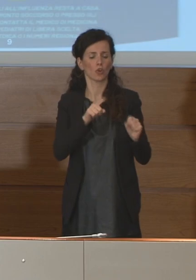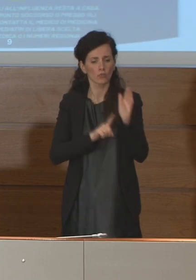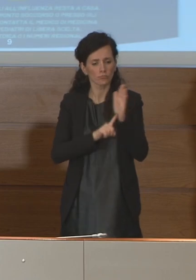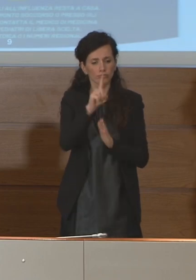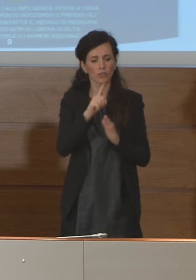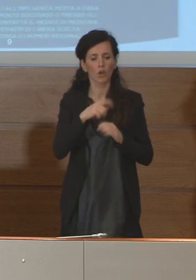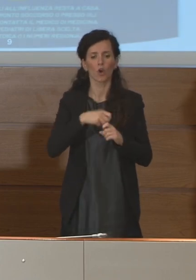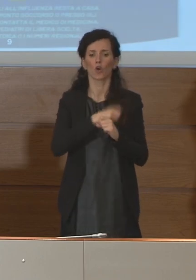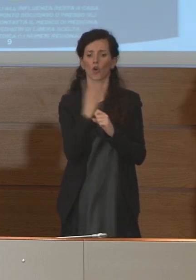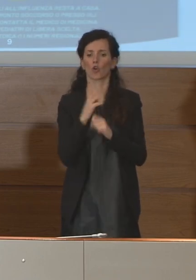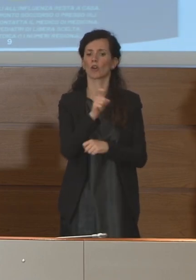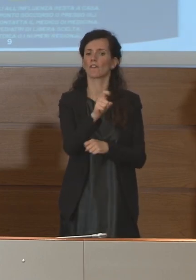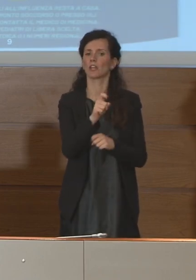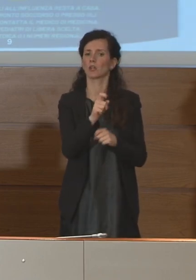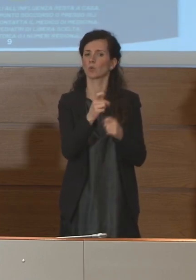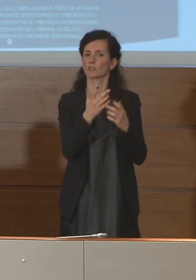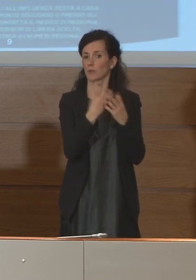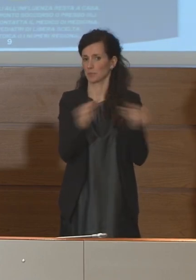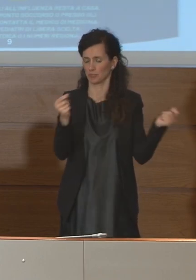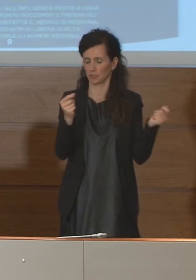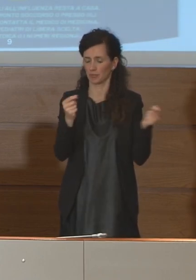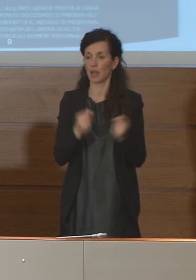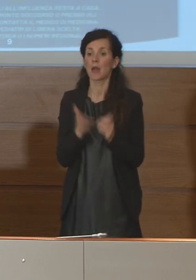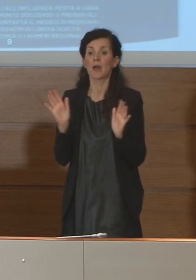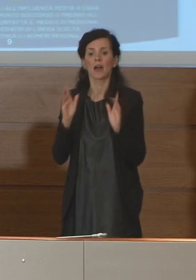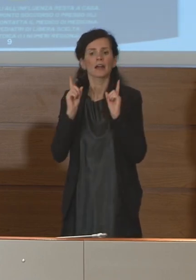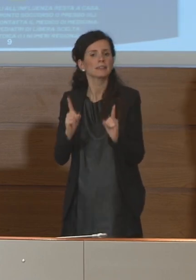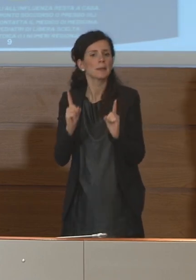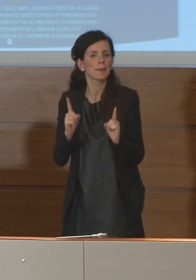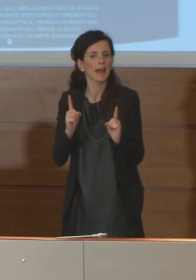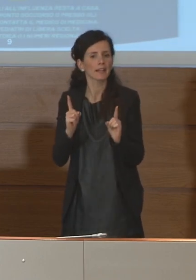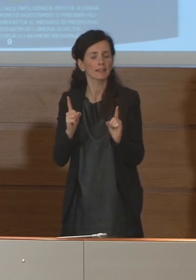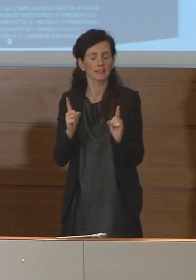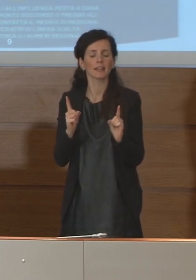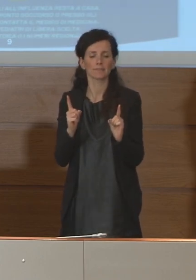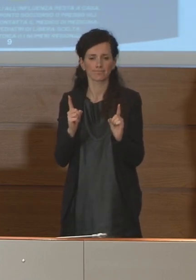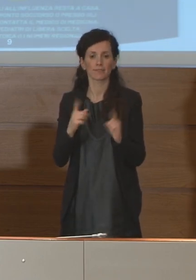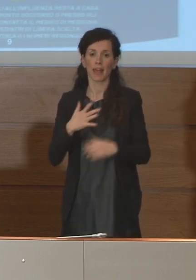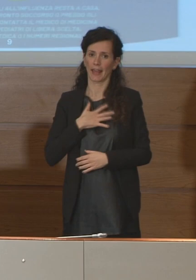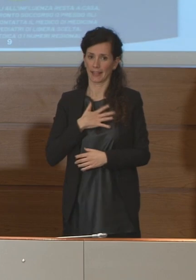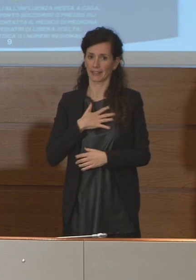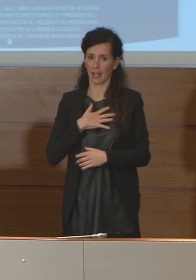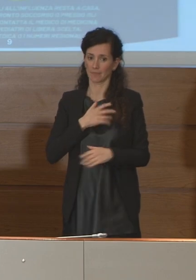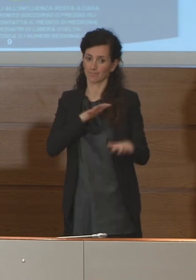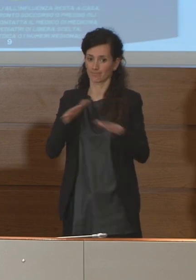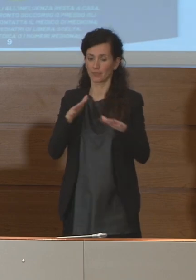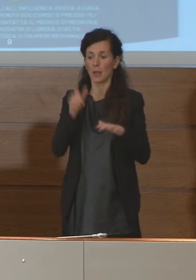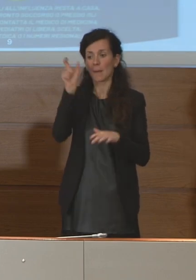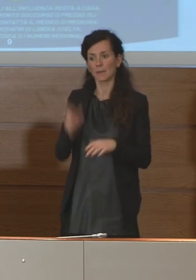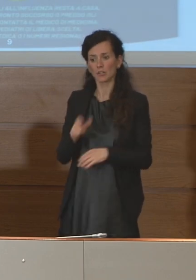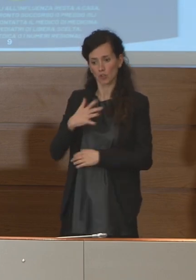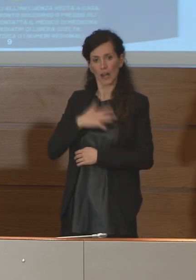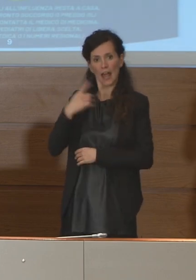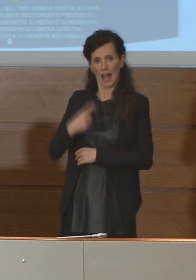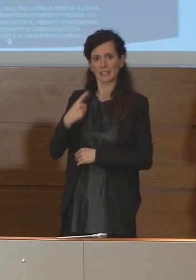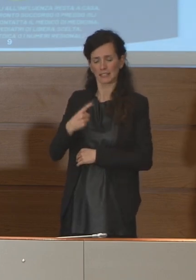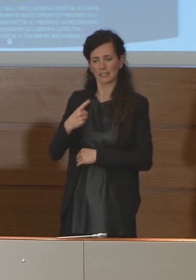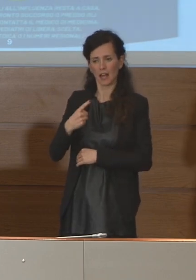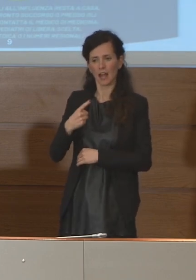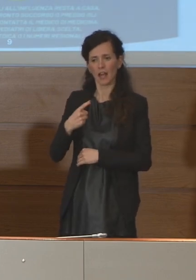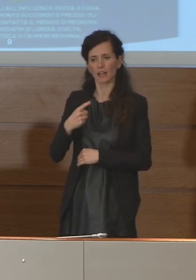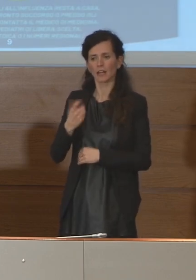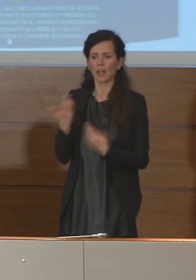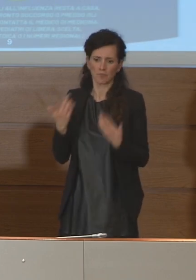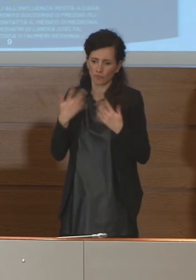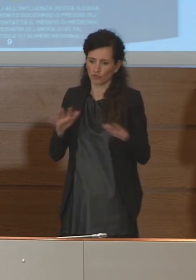L'altro passaggio è che dipende questo molto anche dall'età media, nel senso che le persone più anziane tendono a avere, sappiamo dai dati